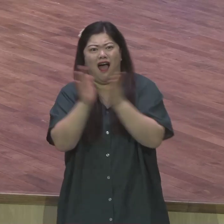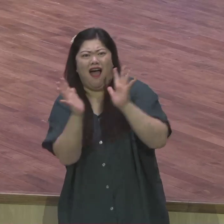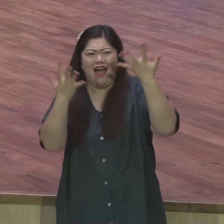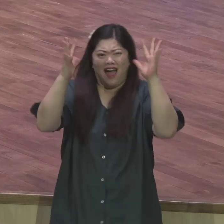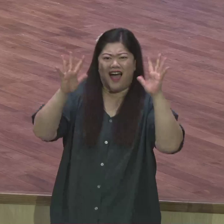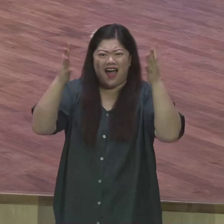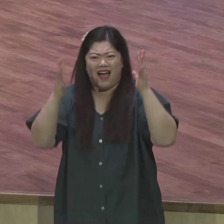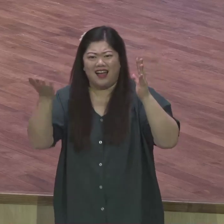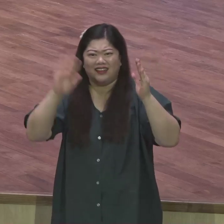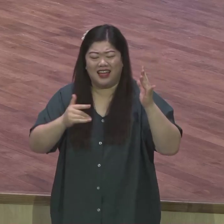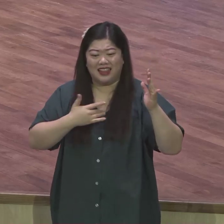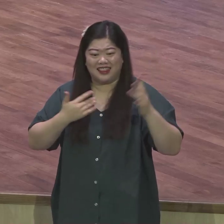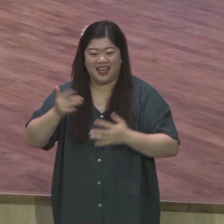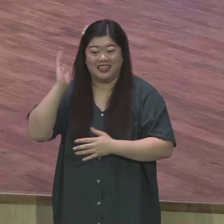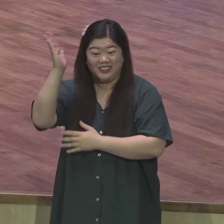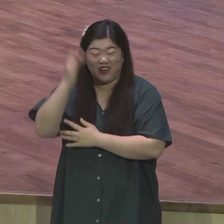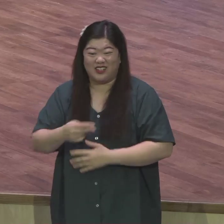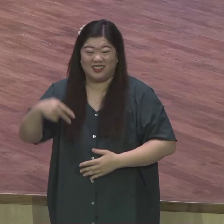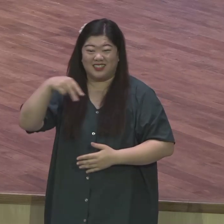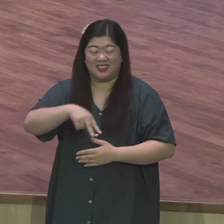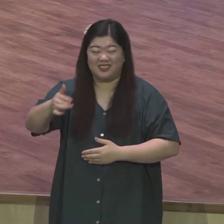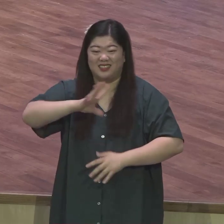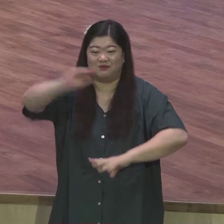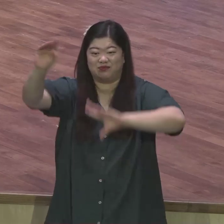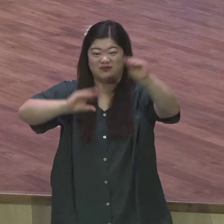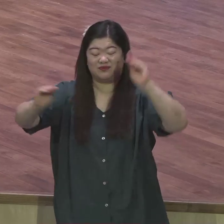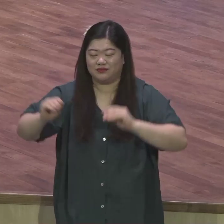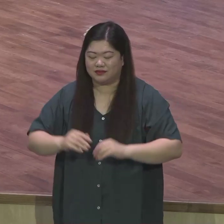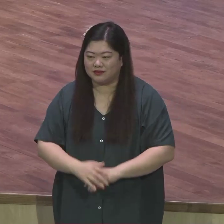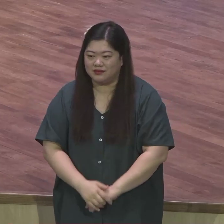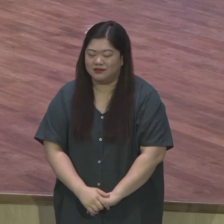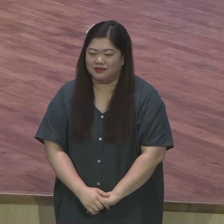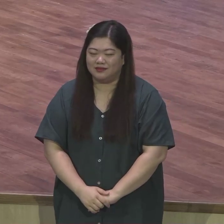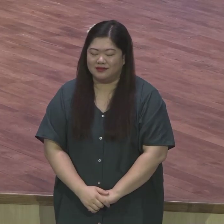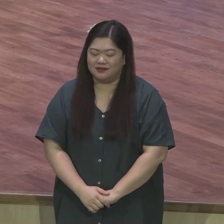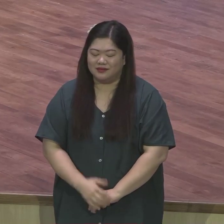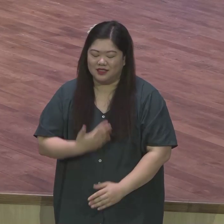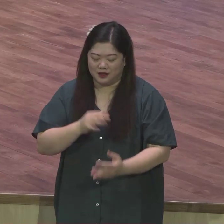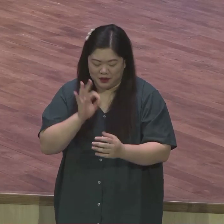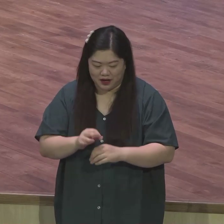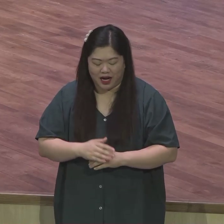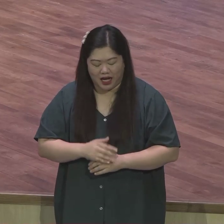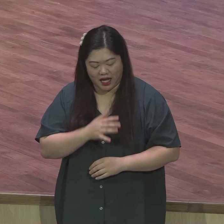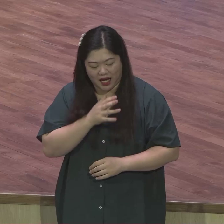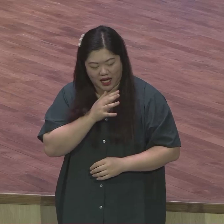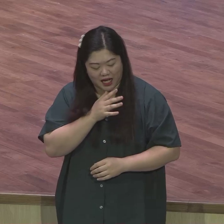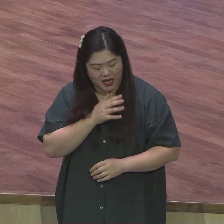그래도 하나님은 기뻐하십니다 영접시게 될 거 아니에요 영접 노래 한 번 더 들으면 뭐 할까요 그거